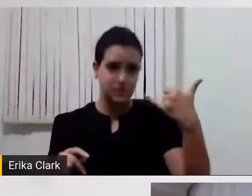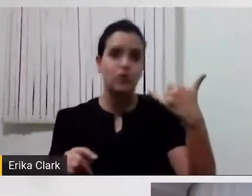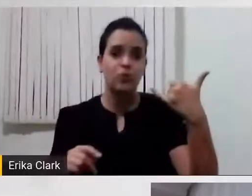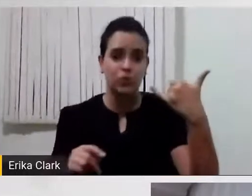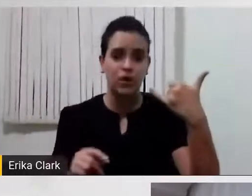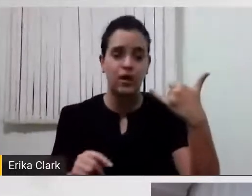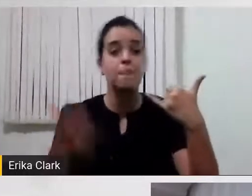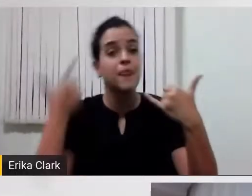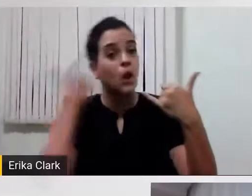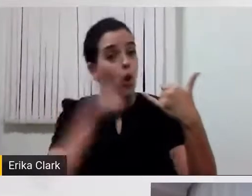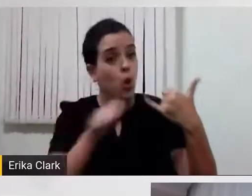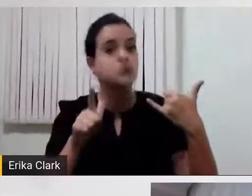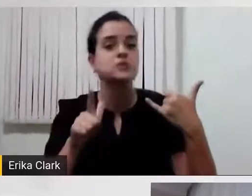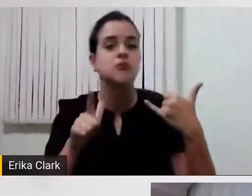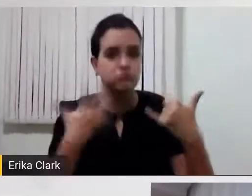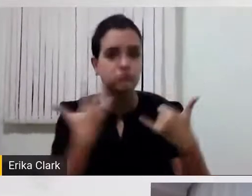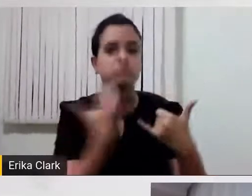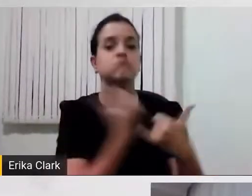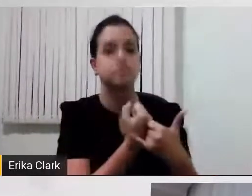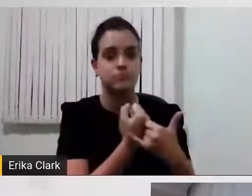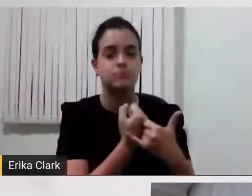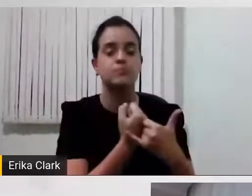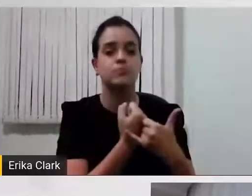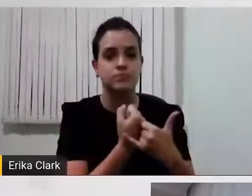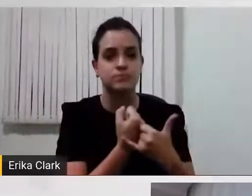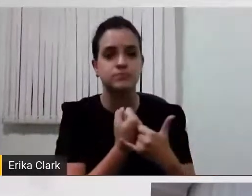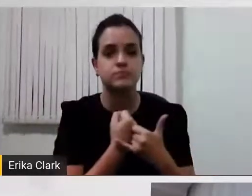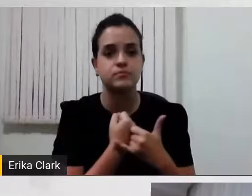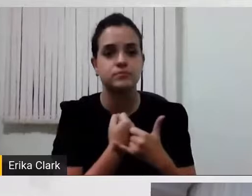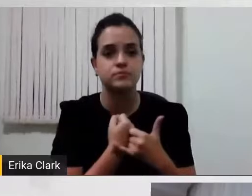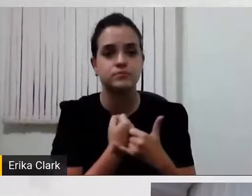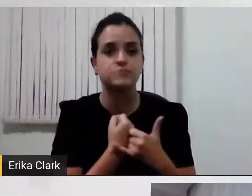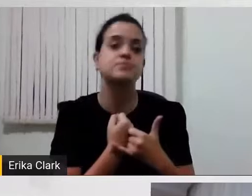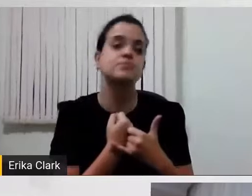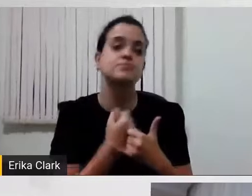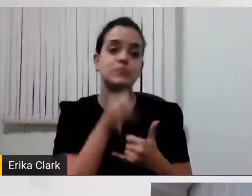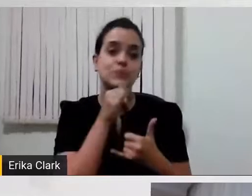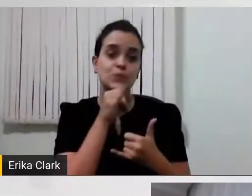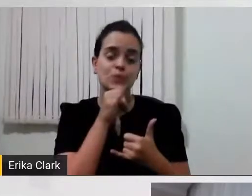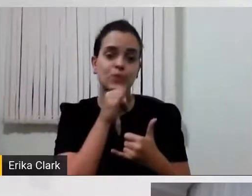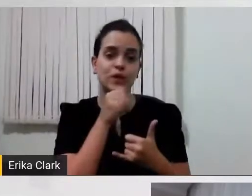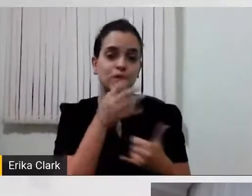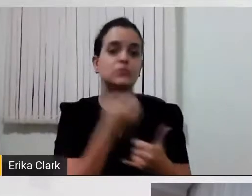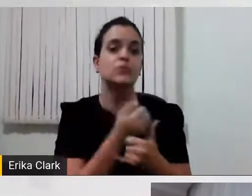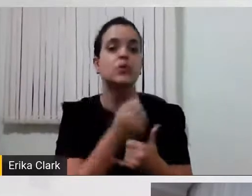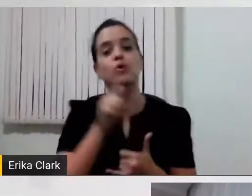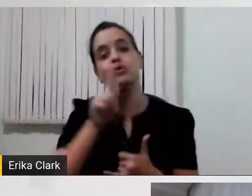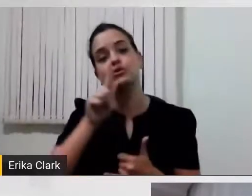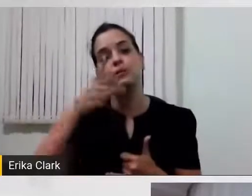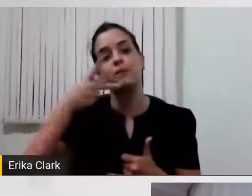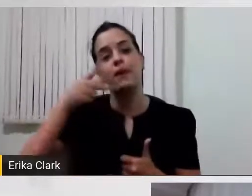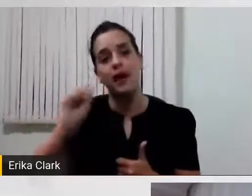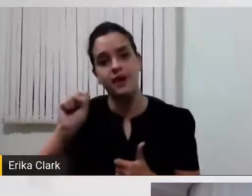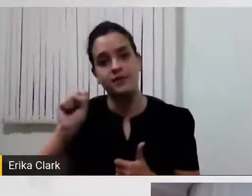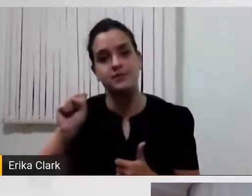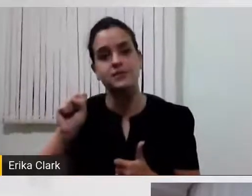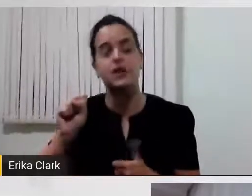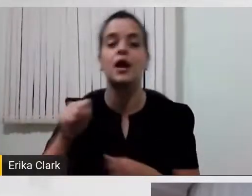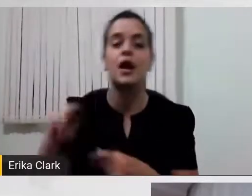e orientação, como tem no táxi, a gente põe ali o Google e o Maps e ele vai dizendo